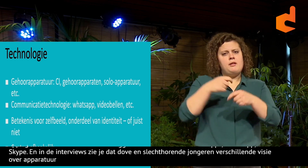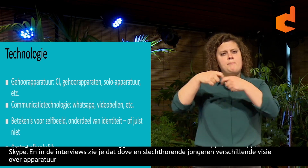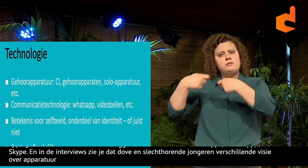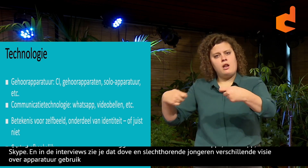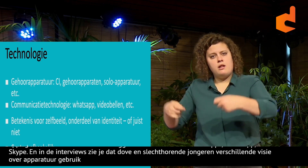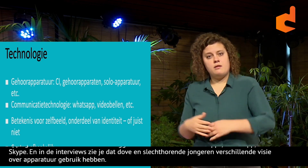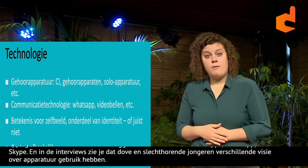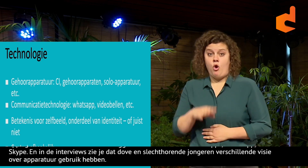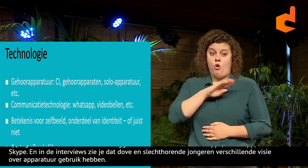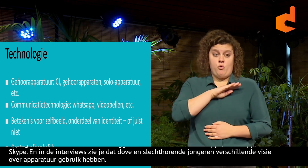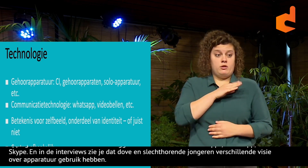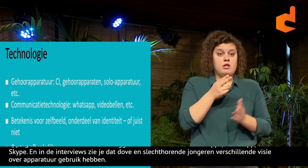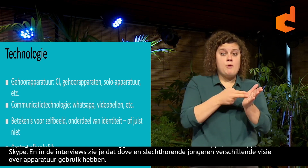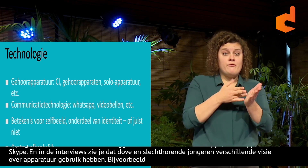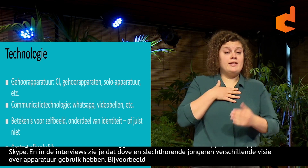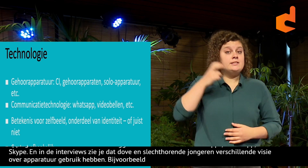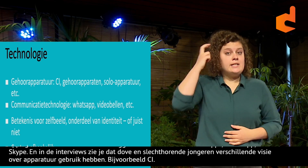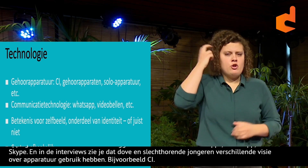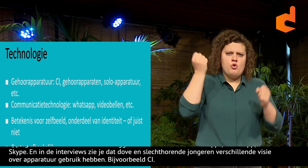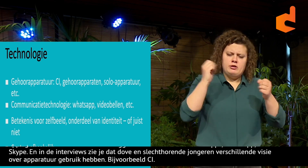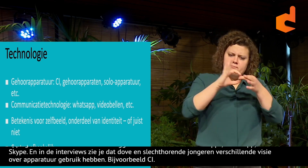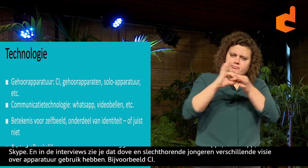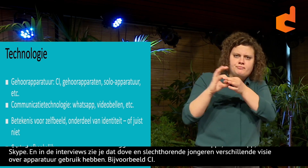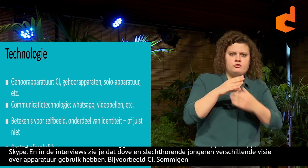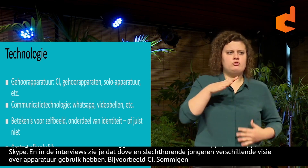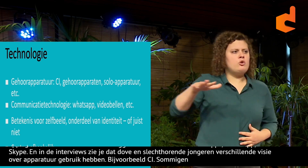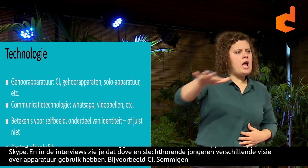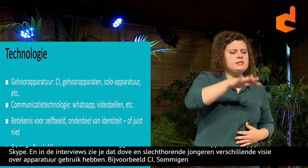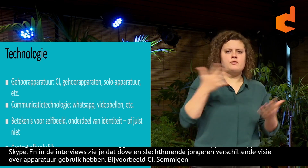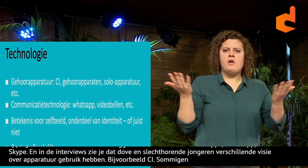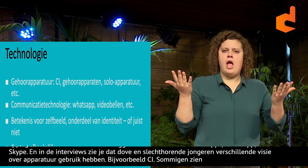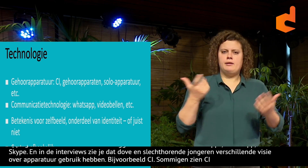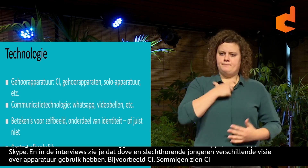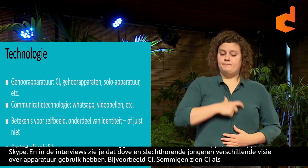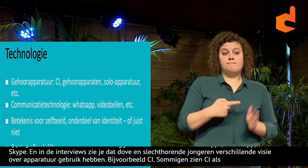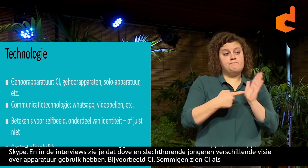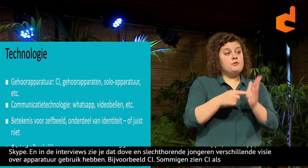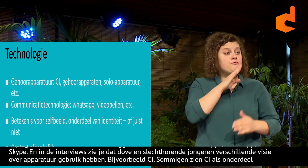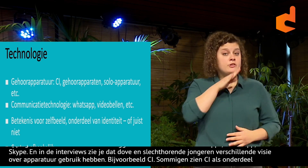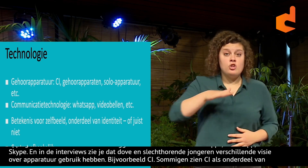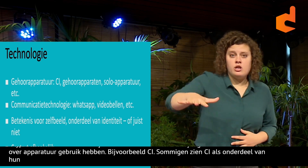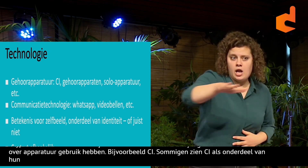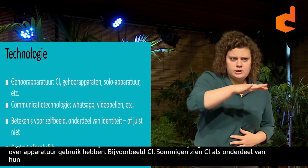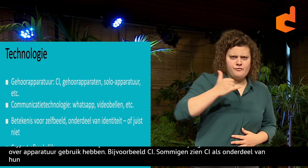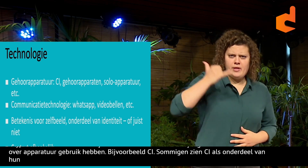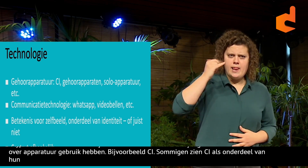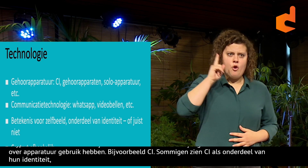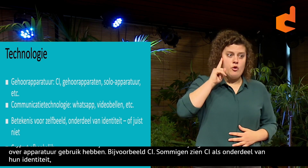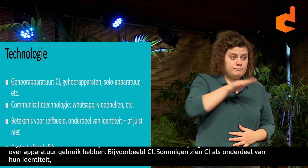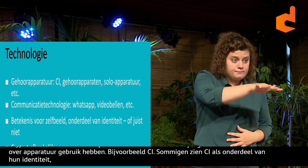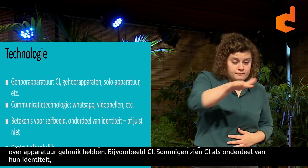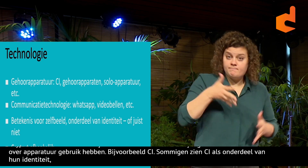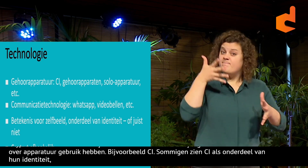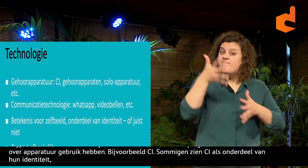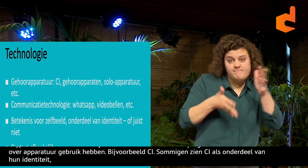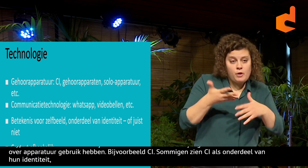Sommigen zien een CI als onderdeel van een identiteit. Andere jongeren zien het als een hulpmiddel. Maar ook het gebruik van een